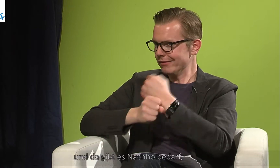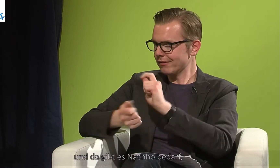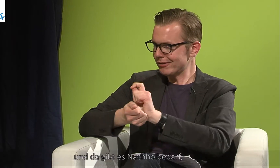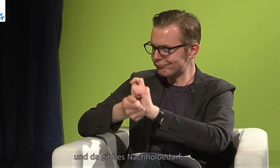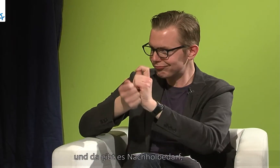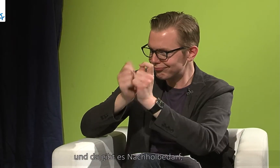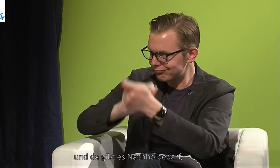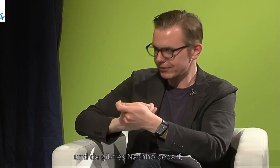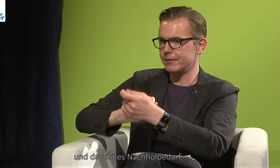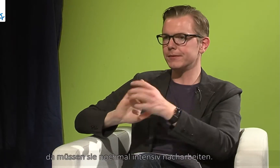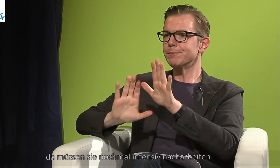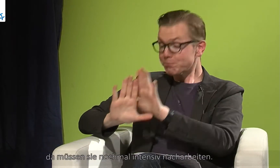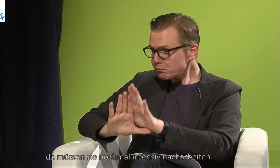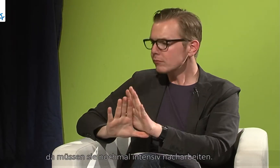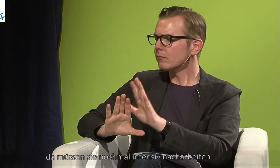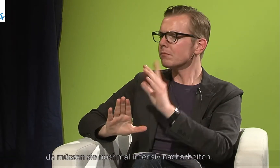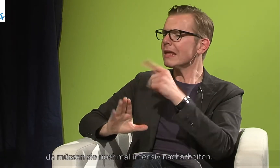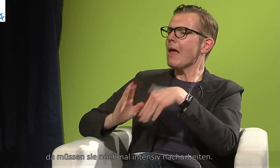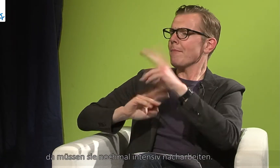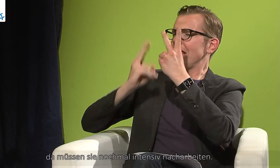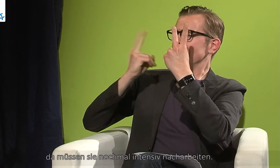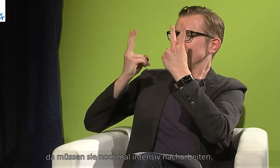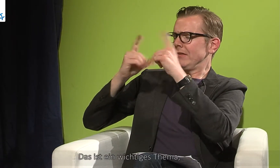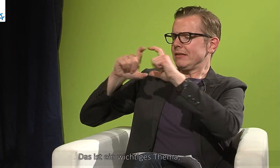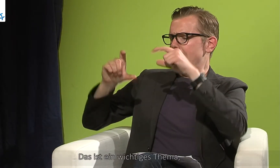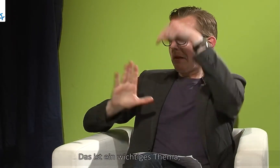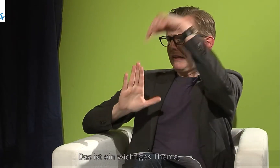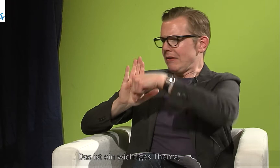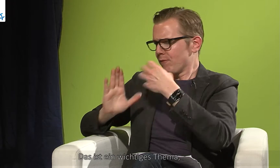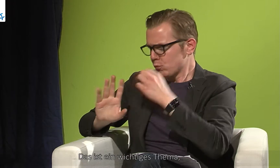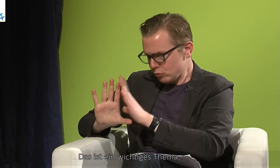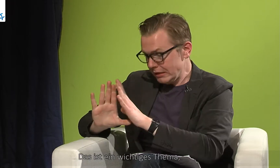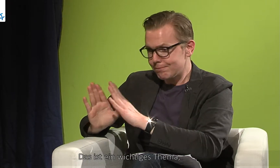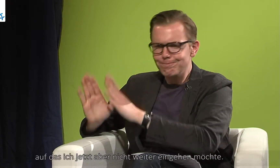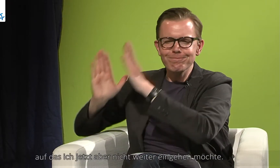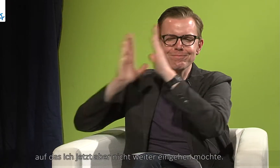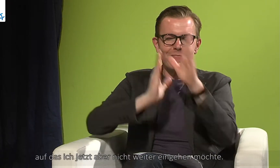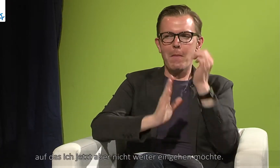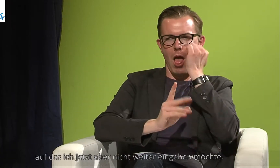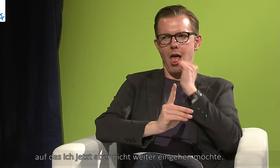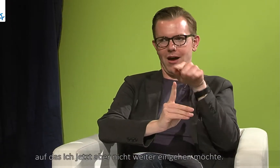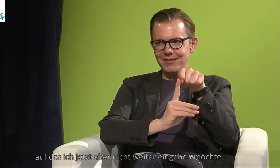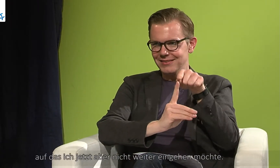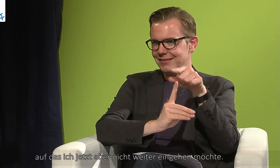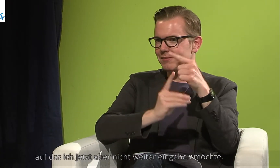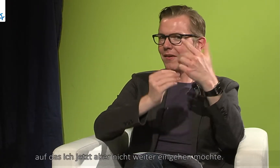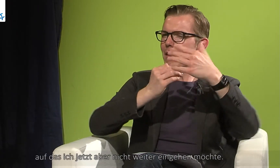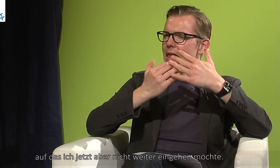Nachholbedarf. Da müssen sie nochmal intensiv nacharbeiten. Das ist ein wichtiges Thema, auf das ich jetzt aber nicht weiter eingehen möchte.